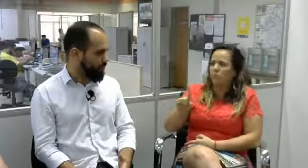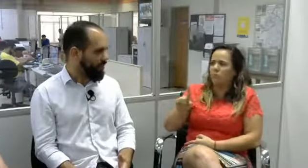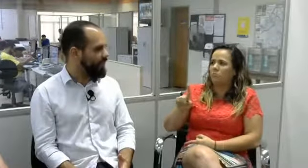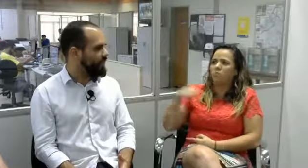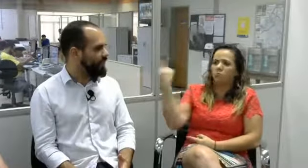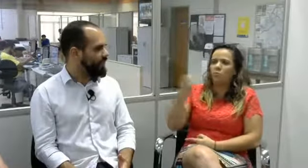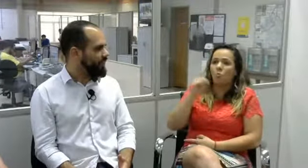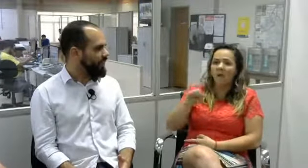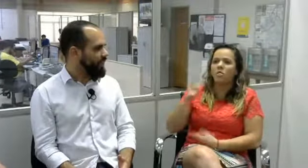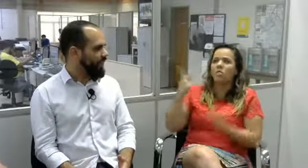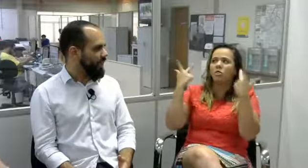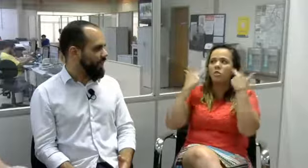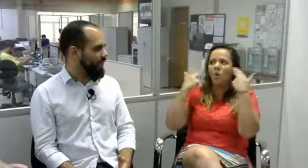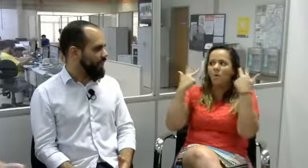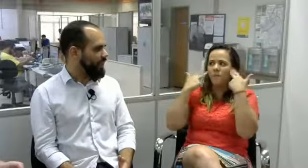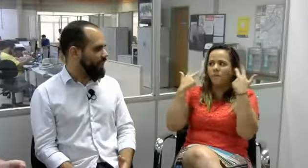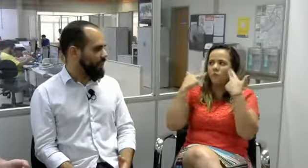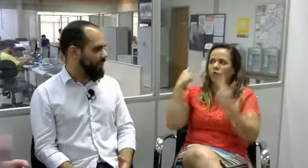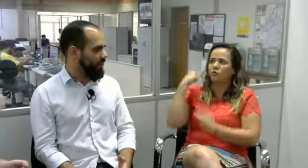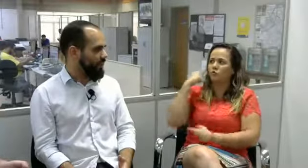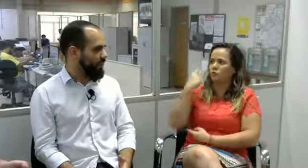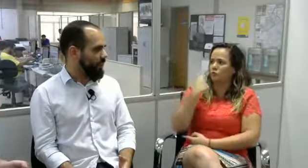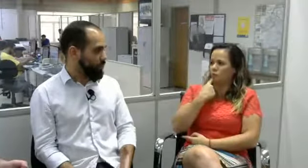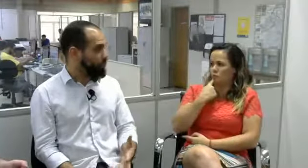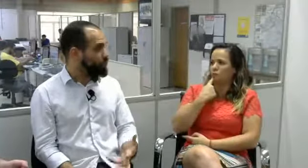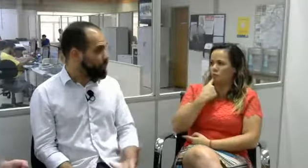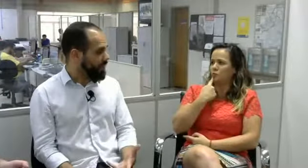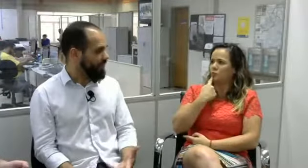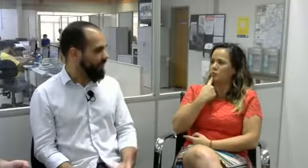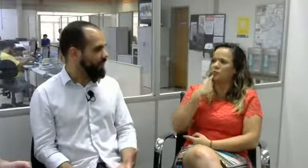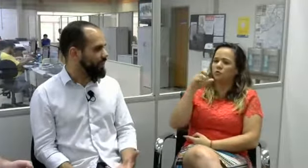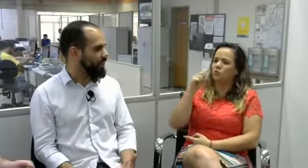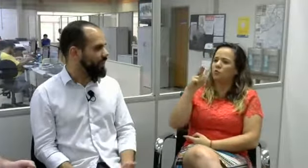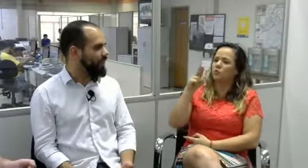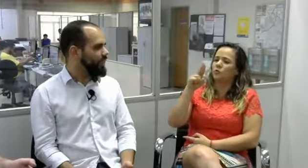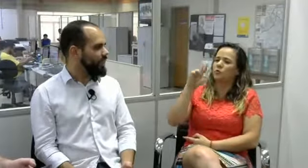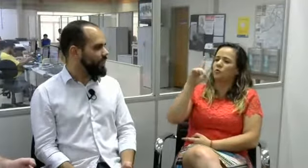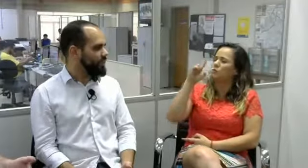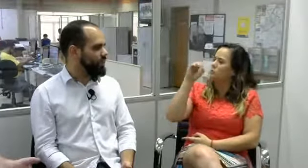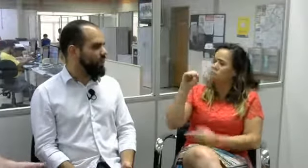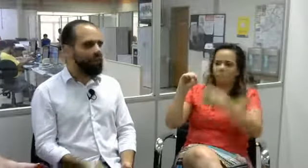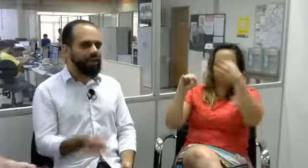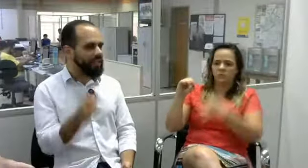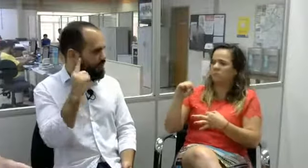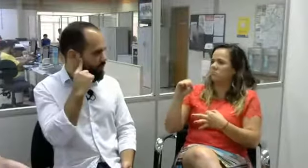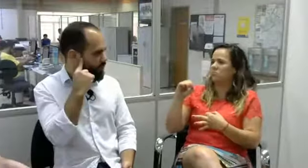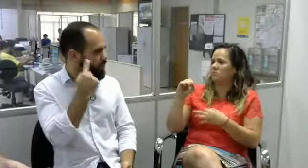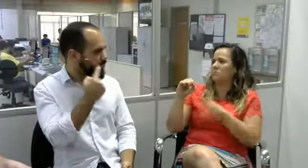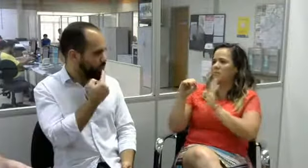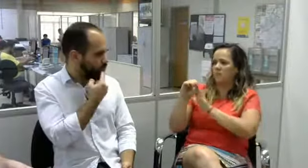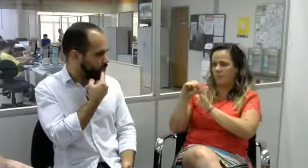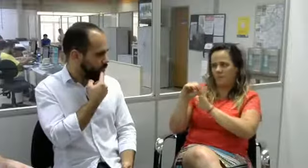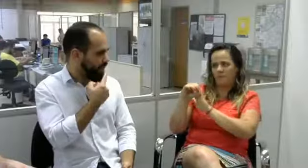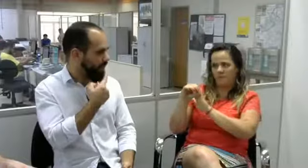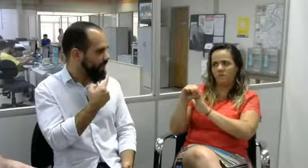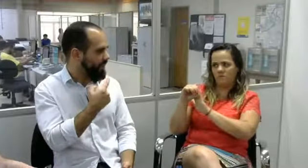né? É... Eu sou surda, né? E o sinal é esse, eu sou surda, né?